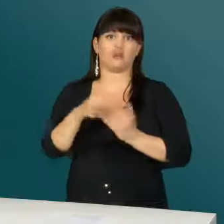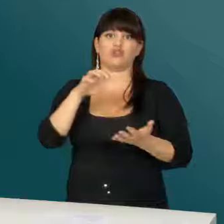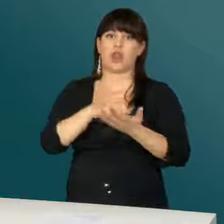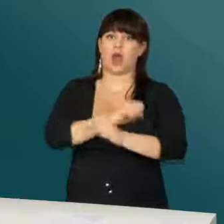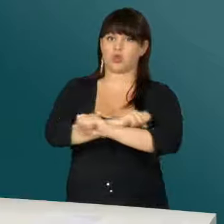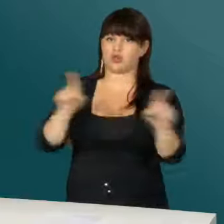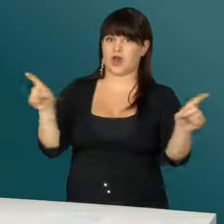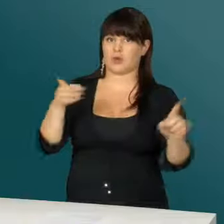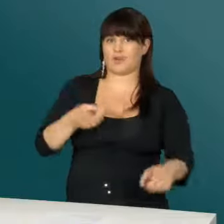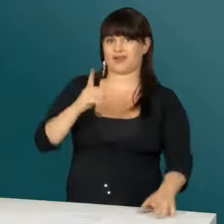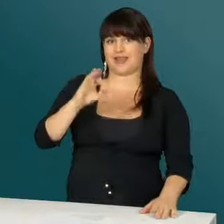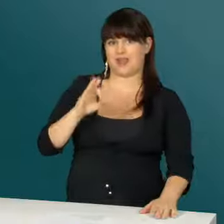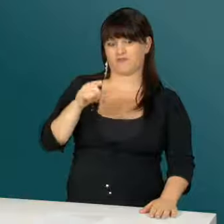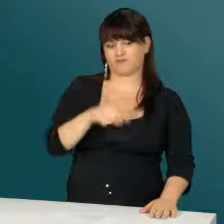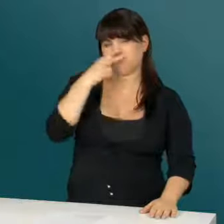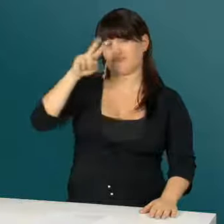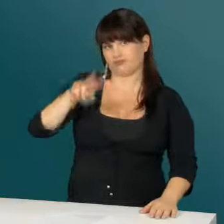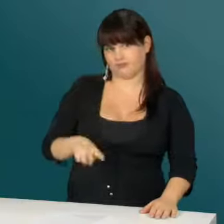unten stehenden PDF-Datei Stellenausschreibung.